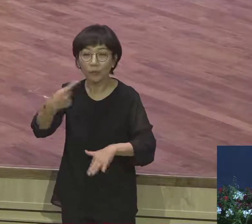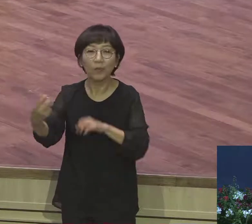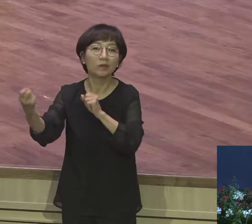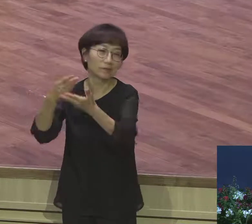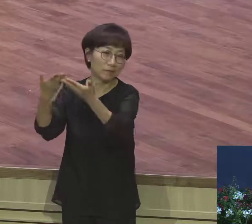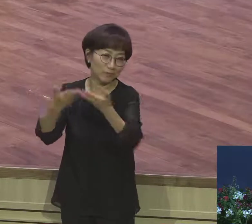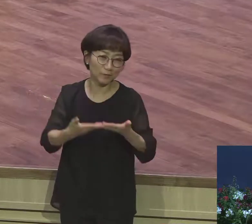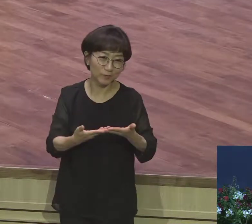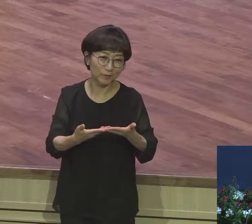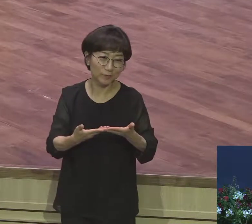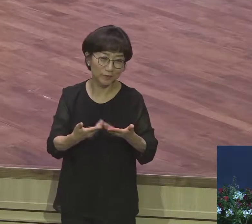여러분